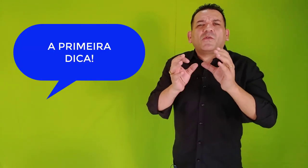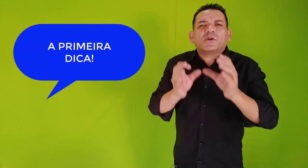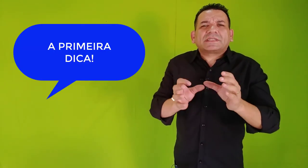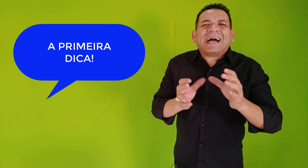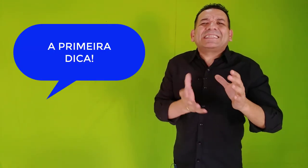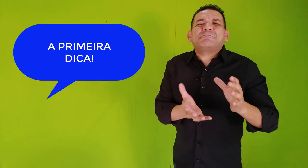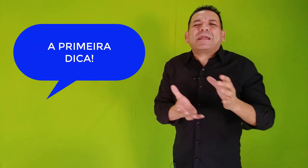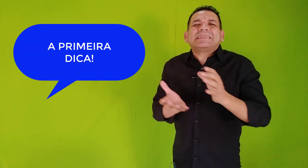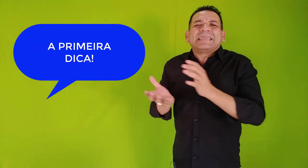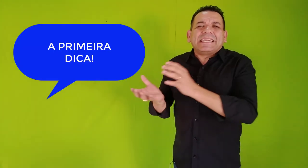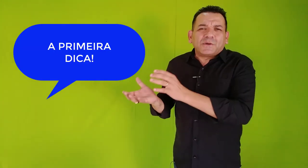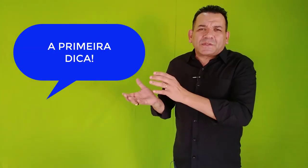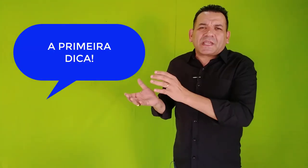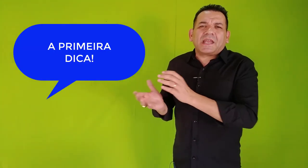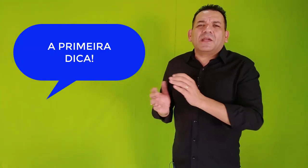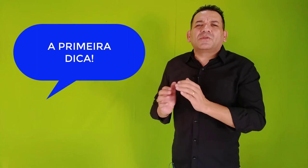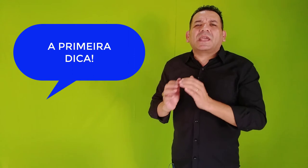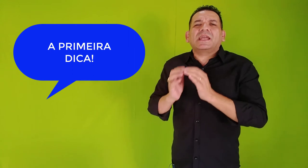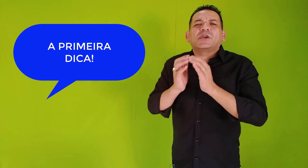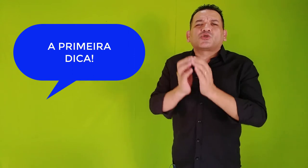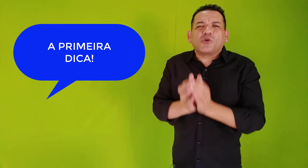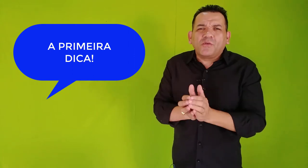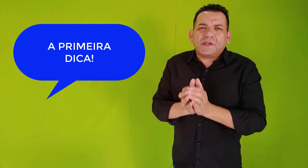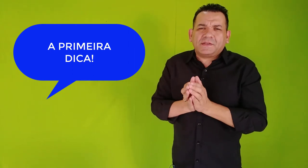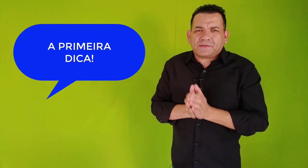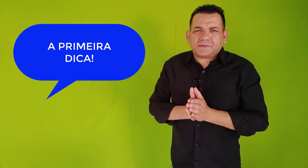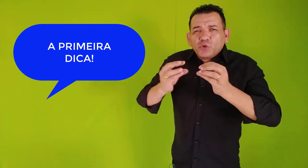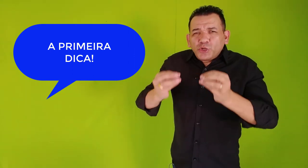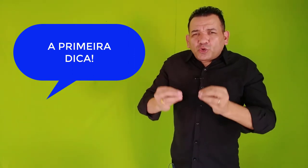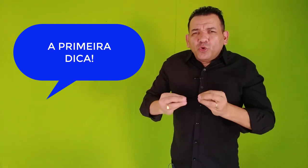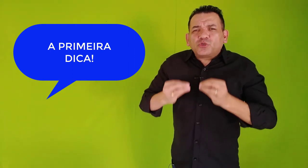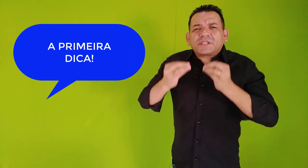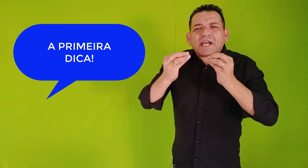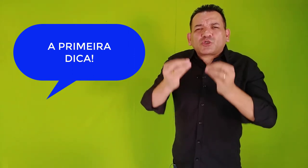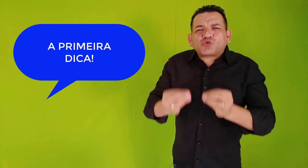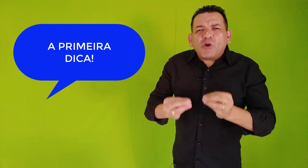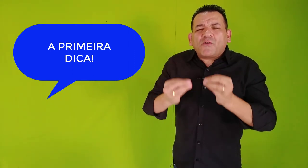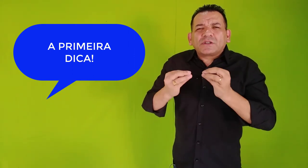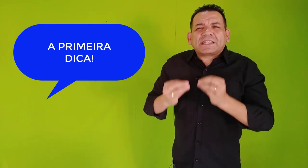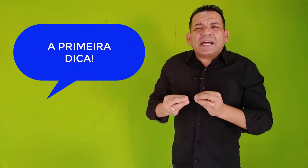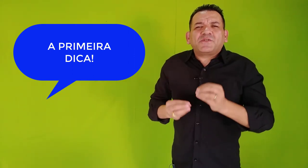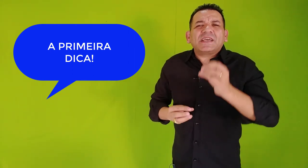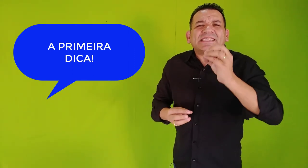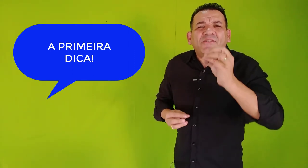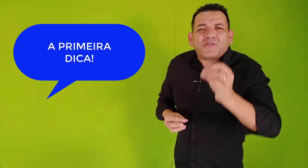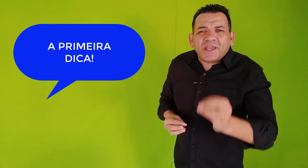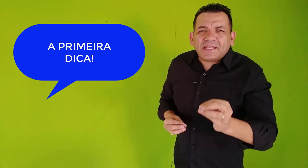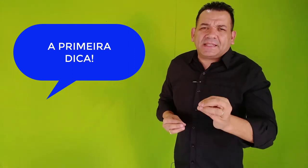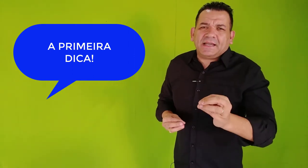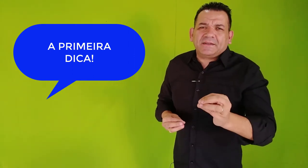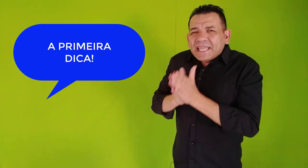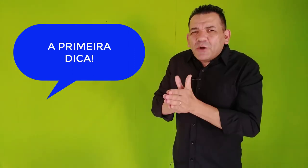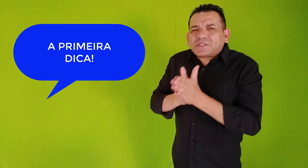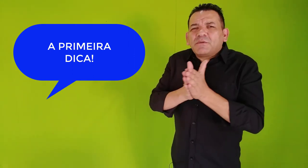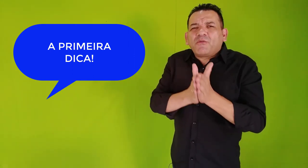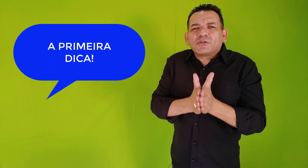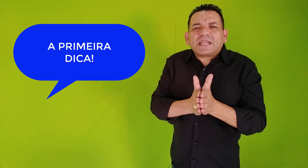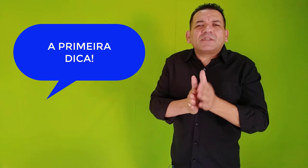vontade para Deus, querendo que ele resolva isso. No intuito de que a sua vontade venha a ser feita. Deus tem uma vontade